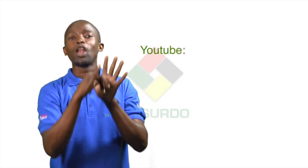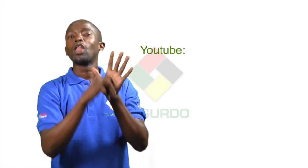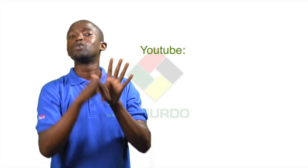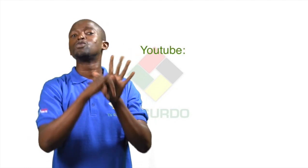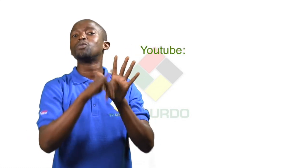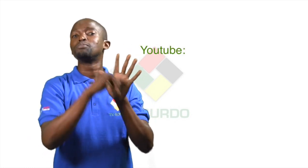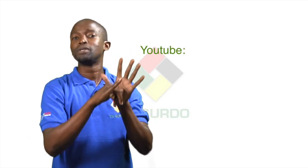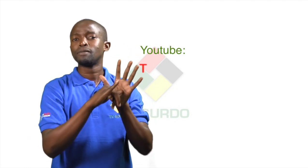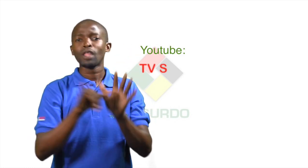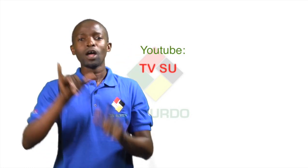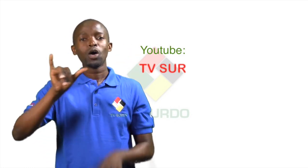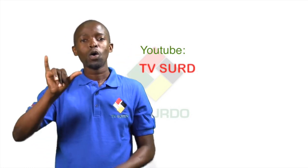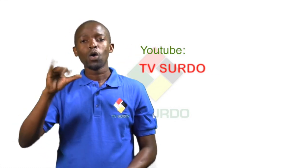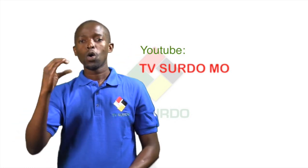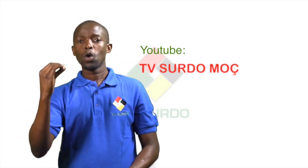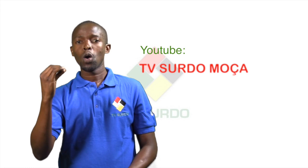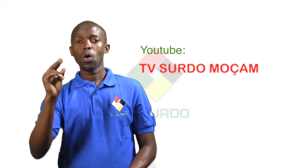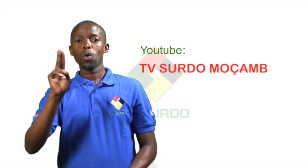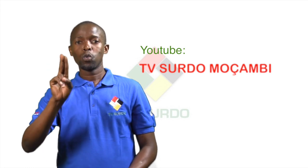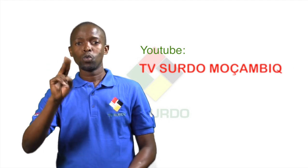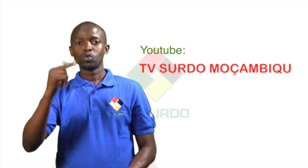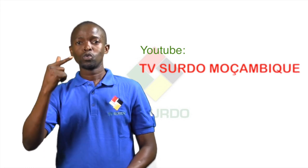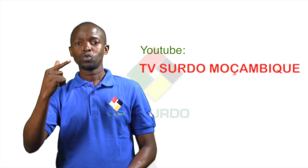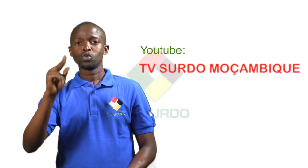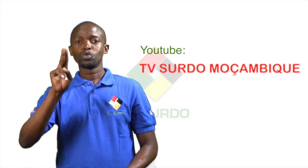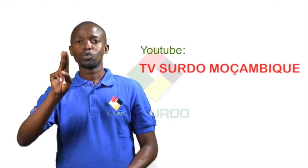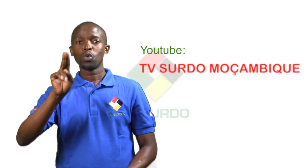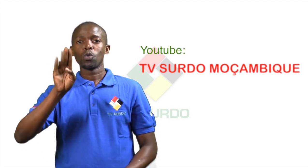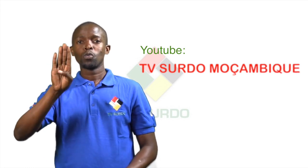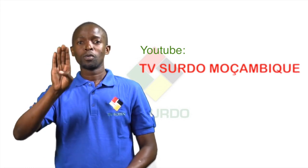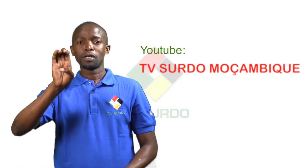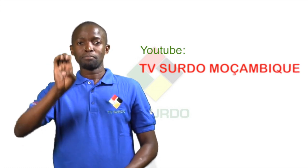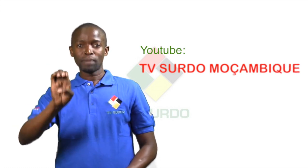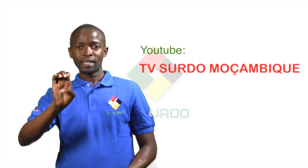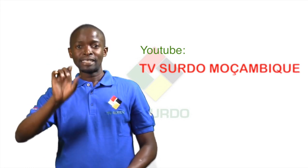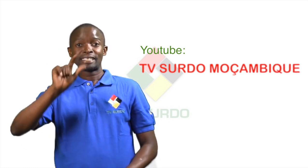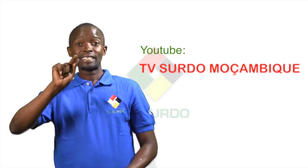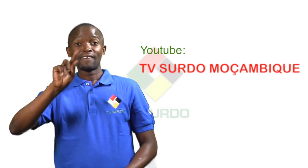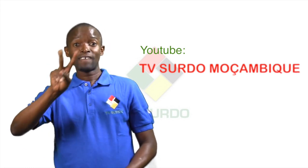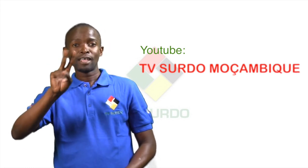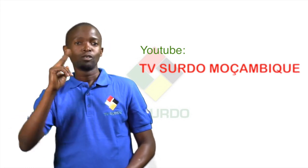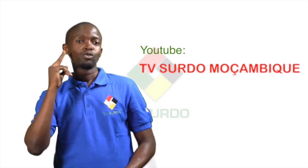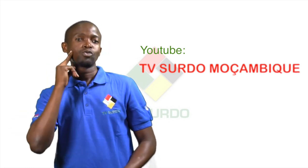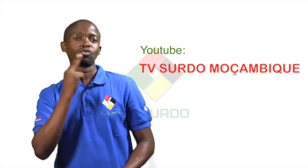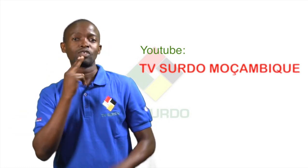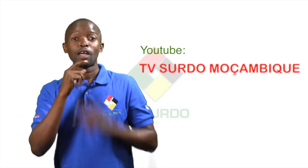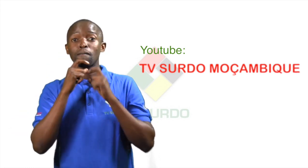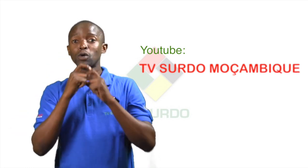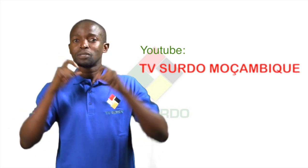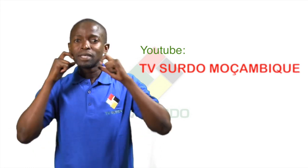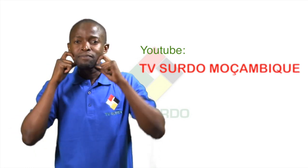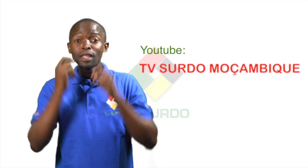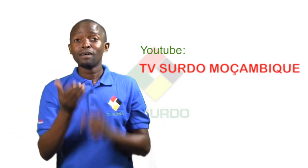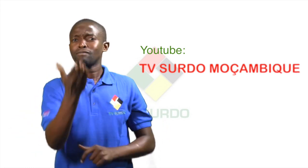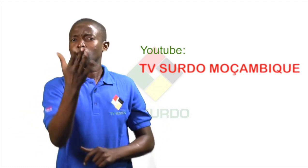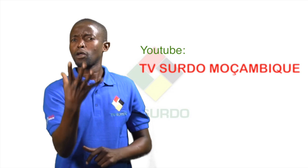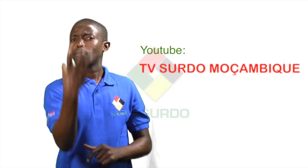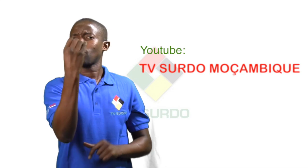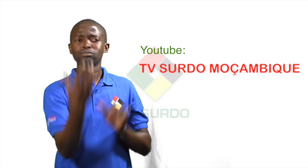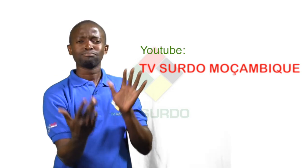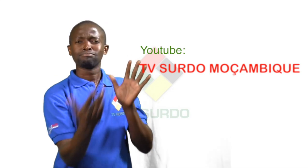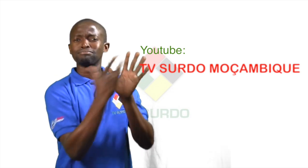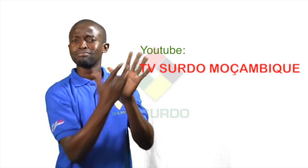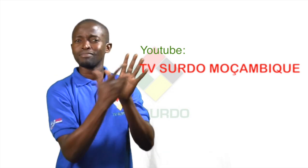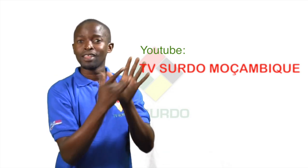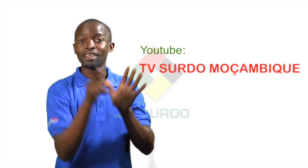página de YouTube. TV Surdo Moçambique Você pode também subscrever a nossa